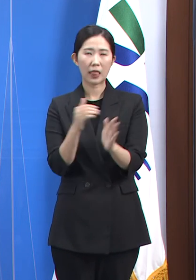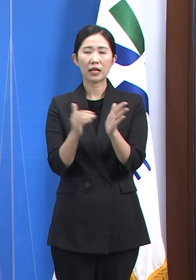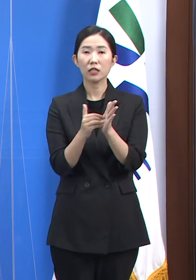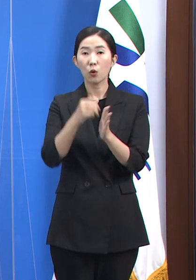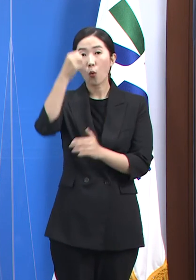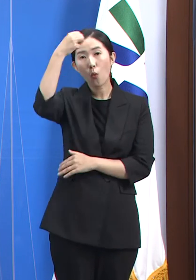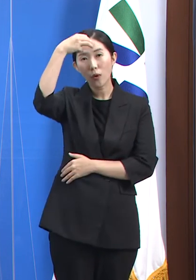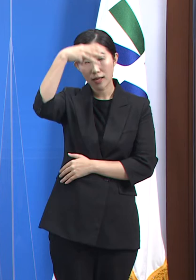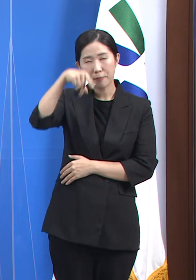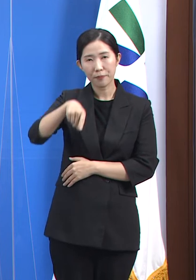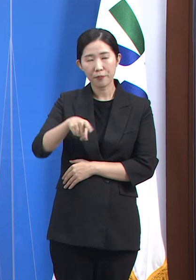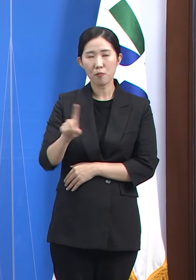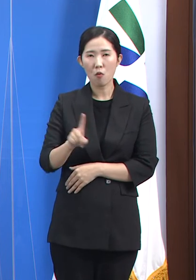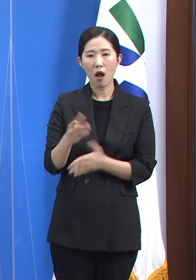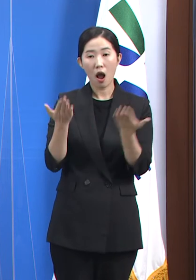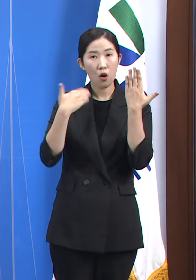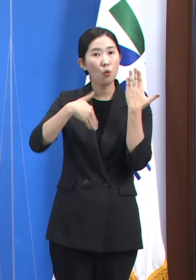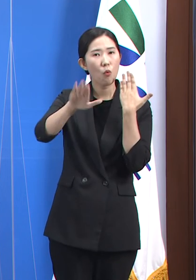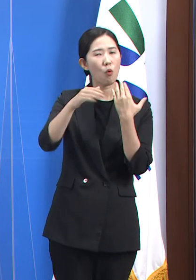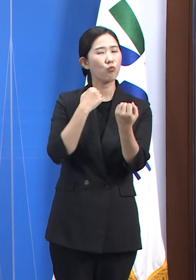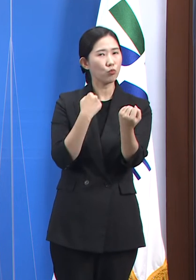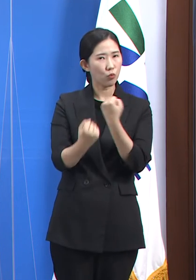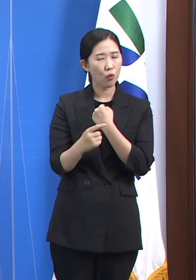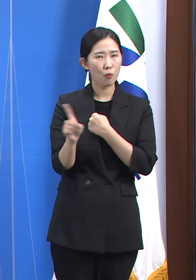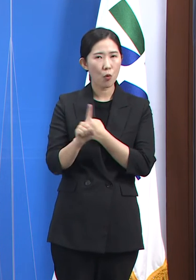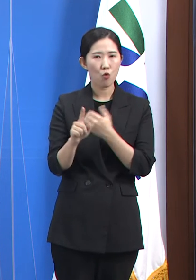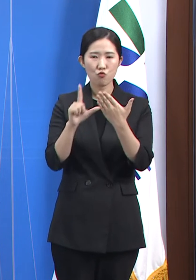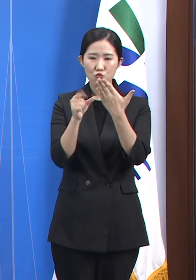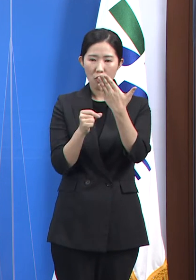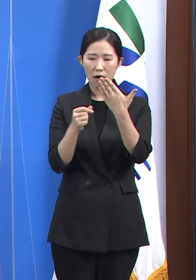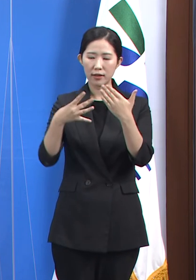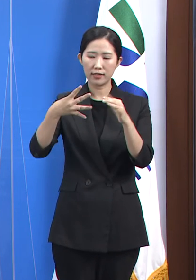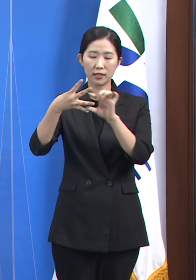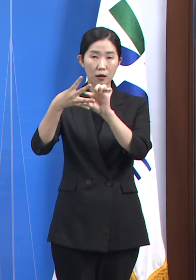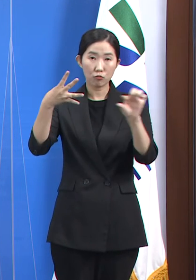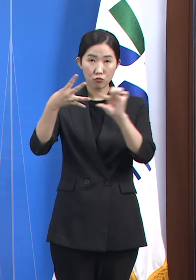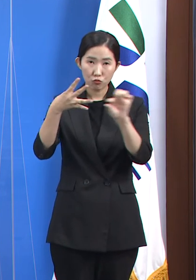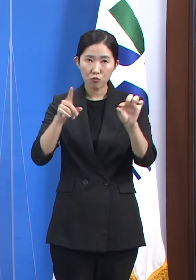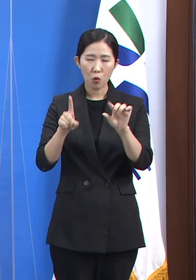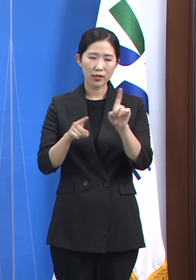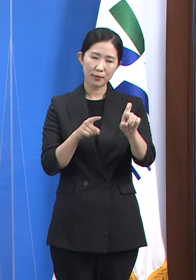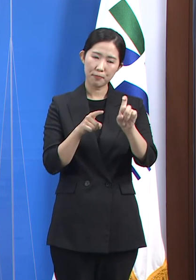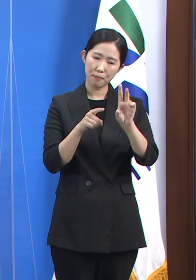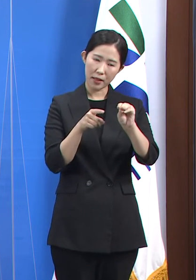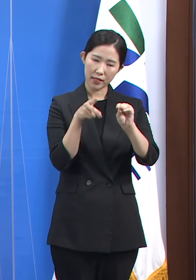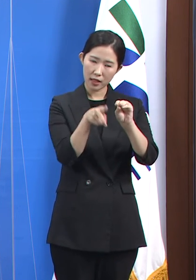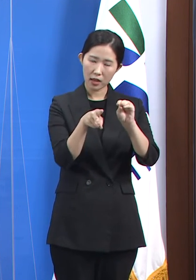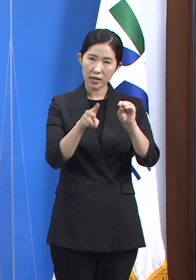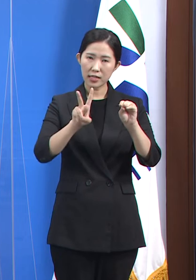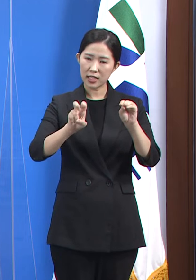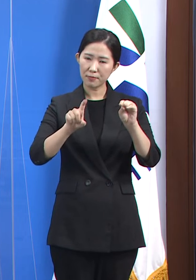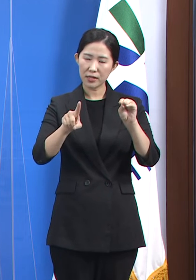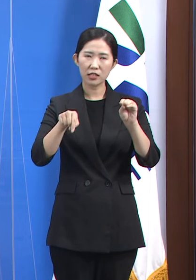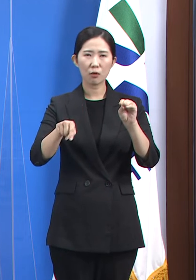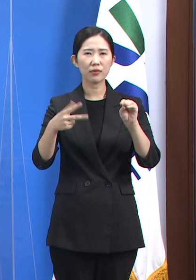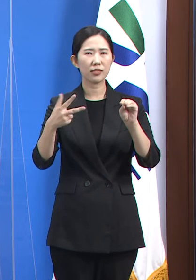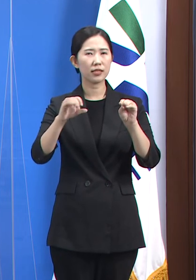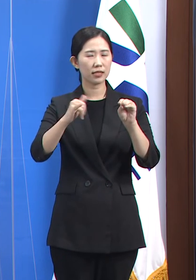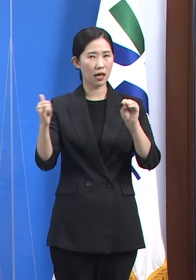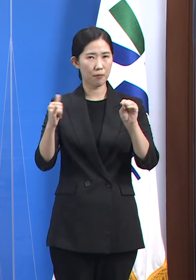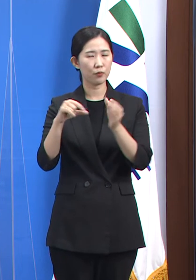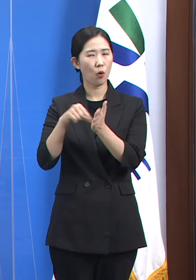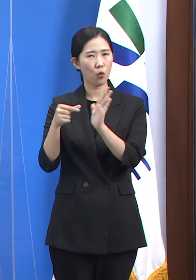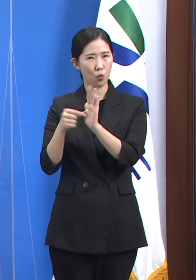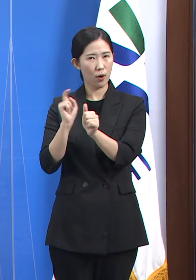경우에는 등교 확대에도 불구하고 9월 3주차 인구 10만 명당 발생률이 21.7명으로 고교